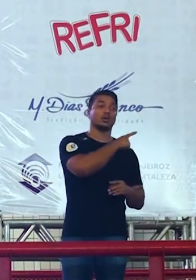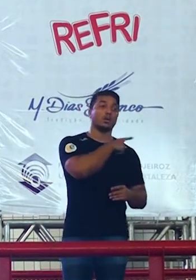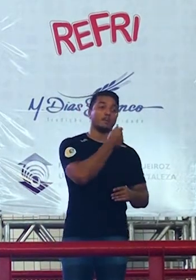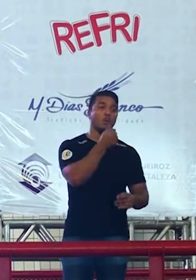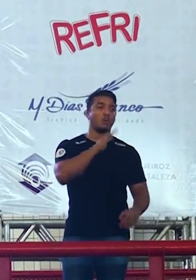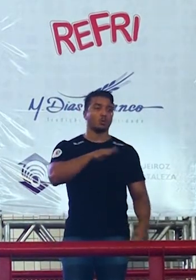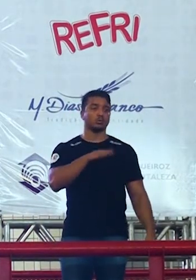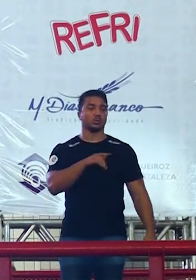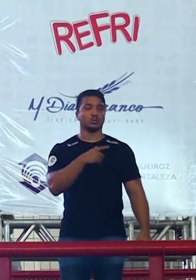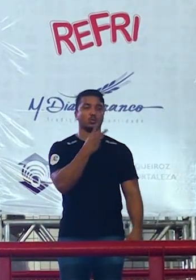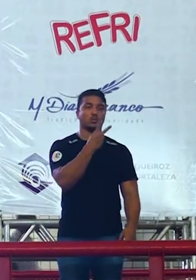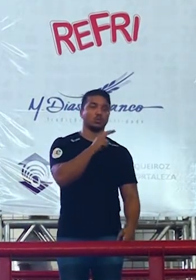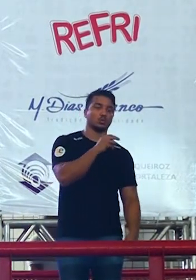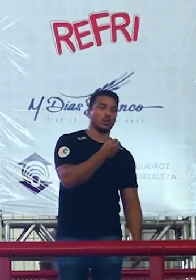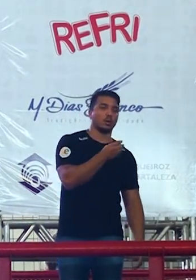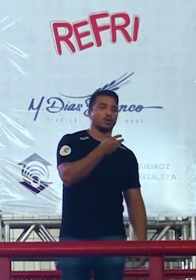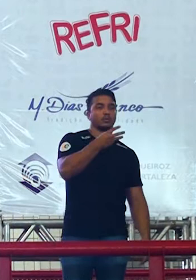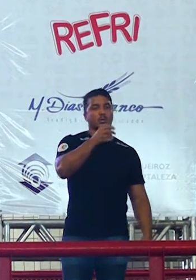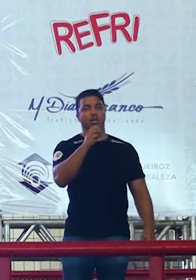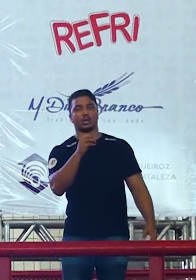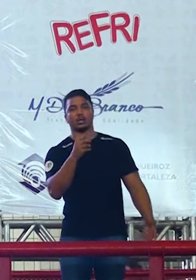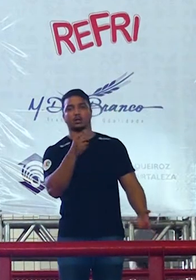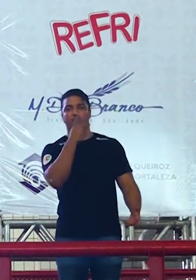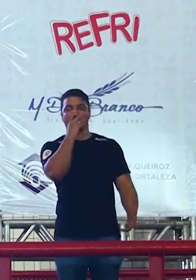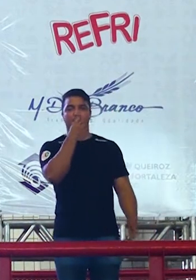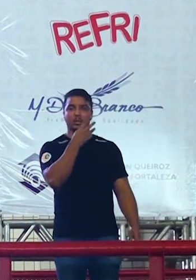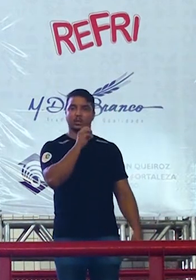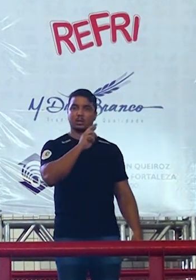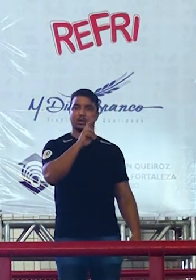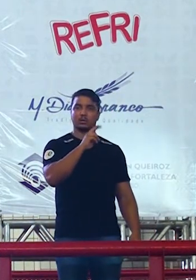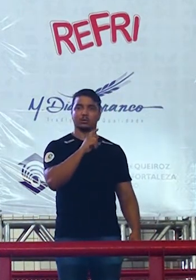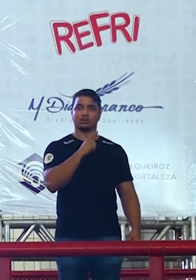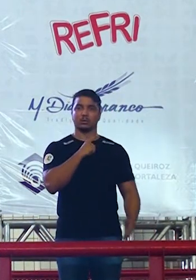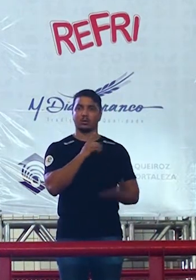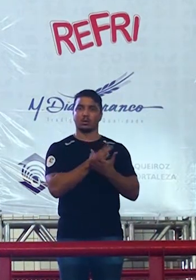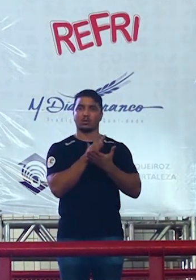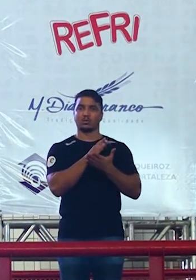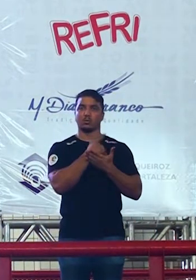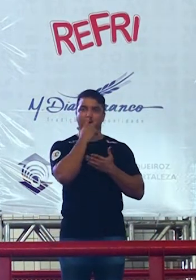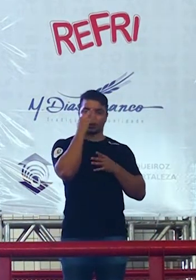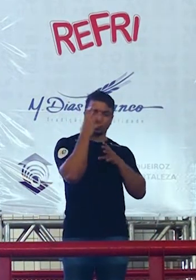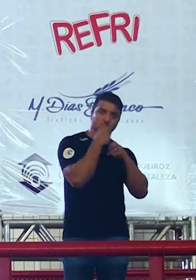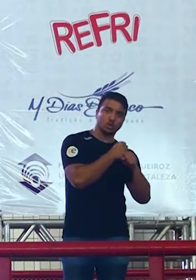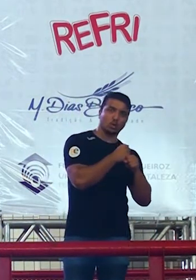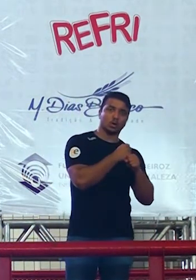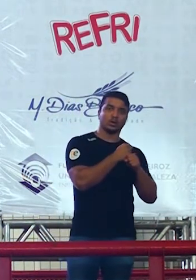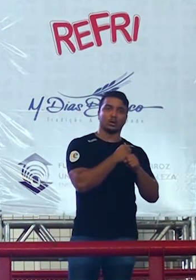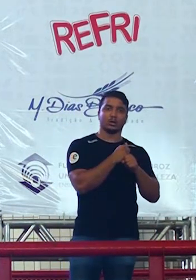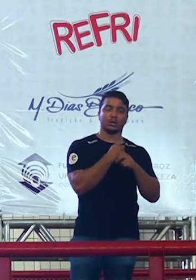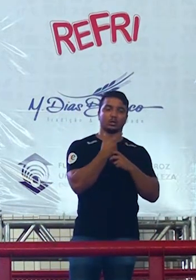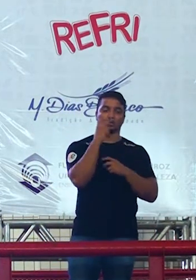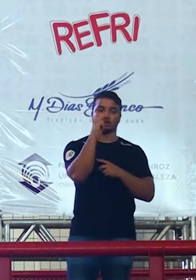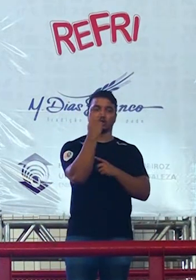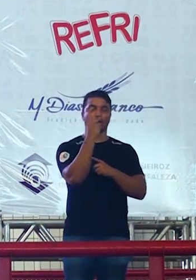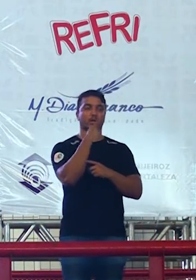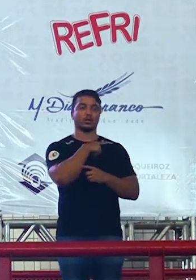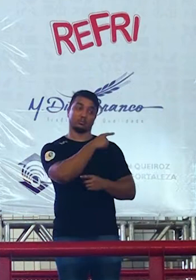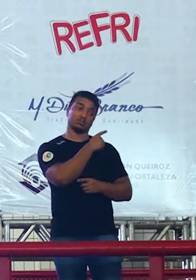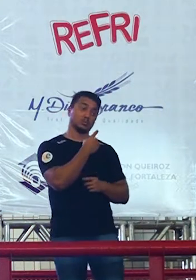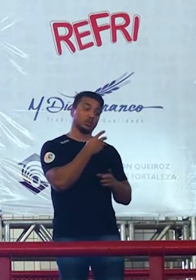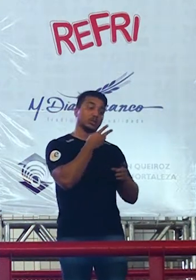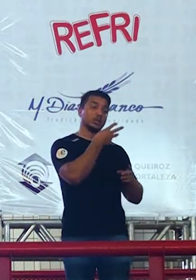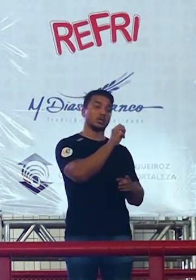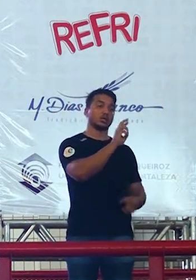promoções de botar duas revistas por 30 quem já comprou sabe disso às vezes ele bota de história e essa aí por 30